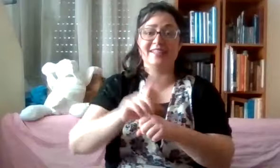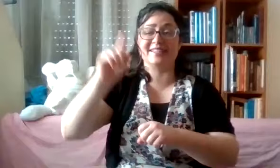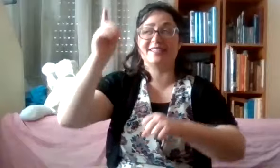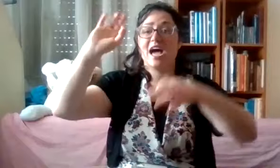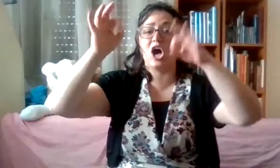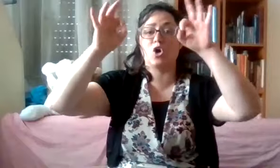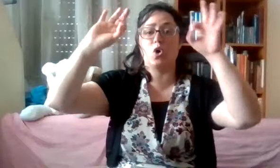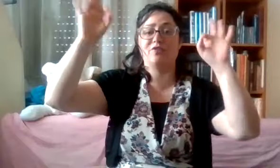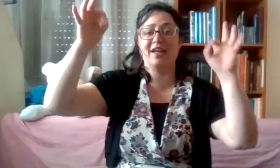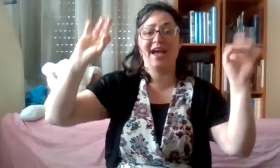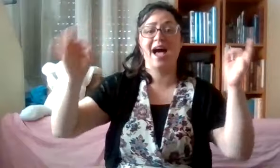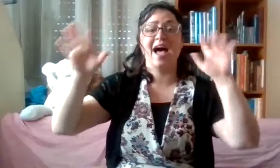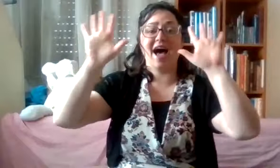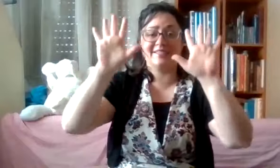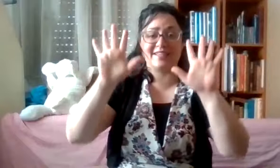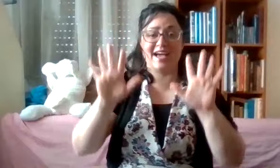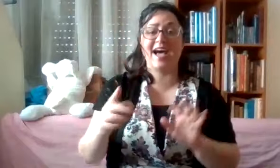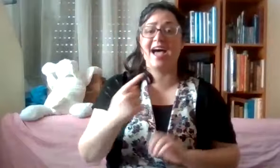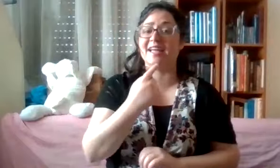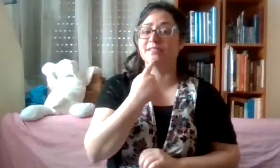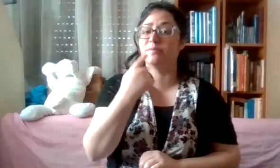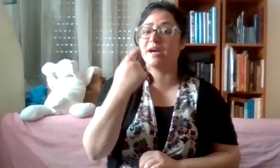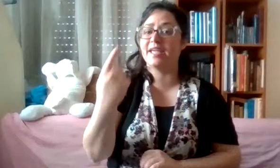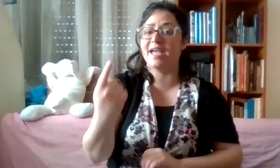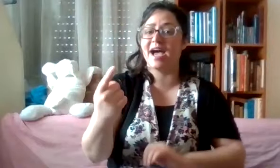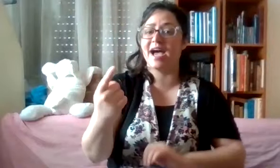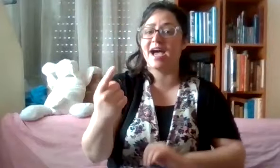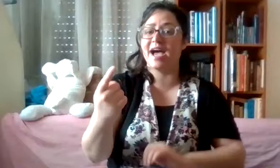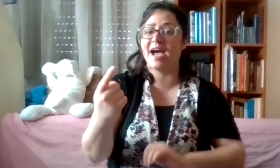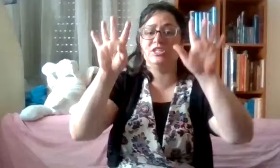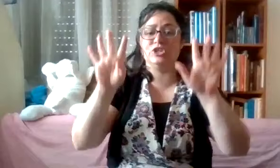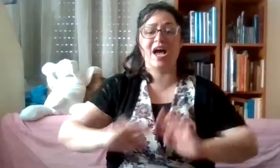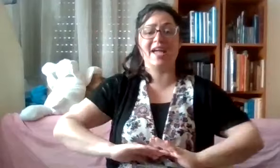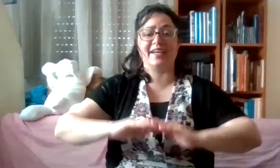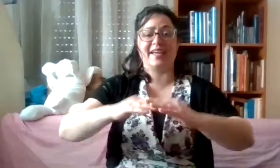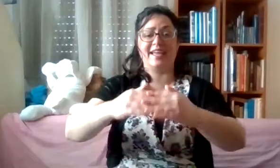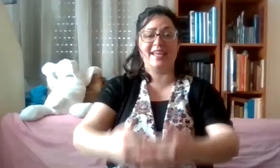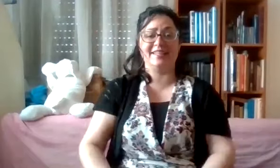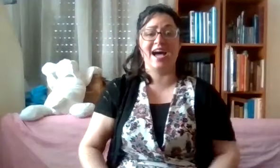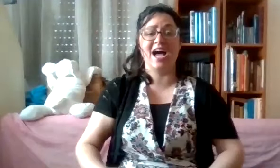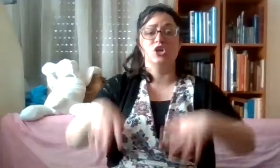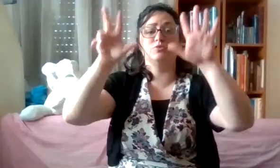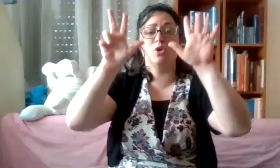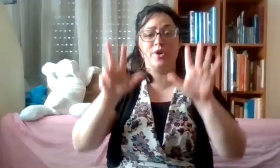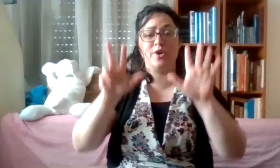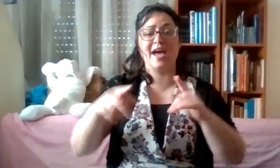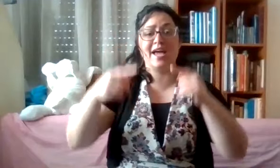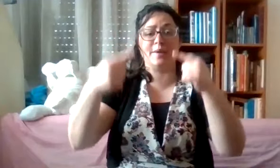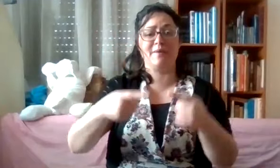עשר כוכביה. עשרה דבריה. תשעה ערכי לידה. שמונה ימי